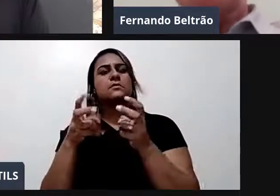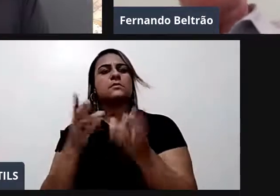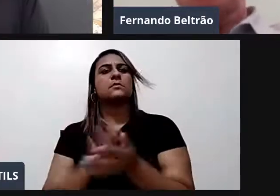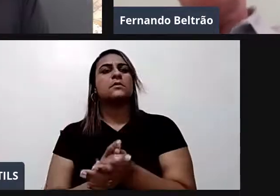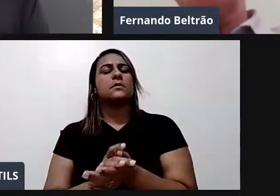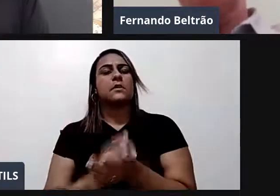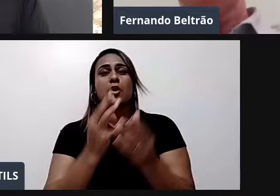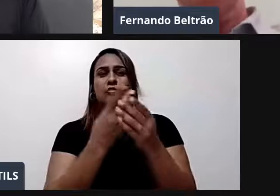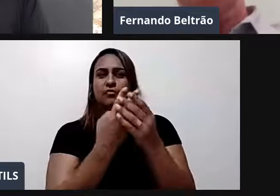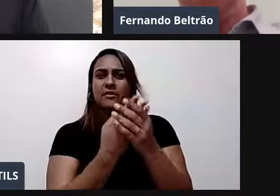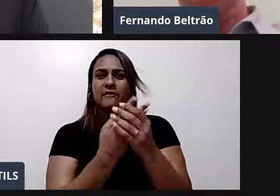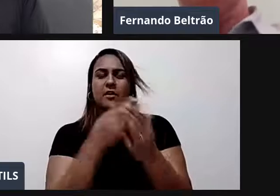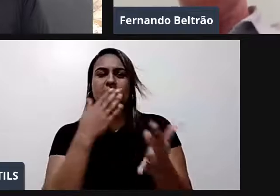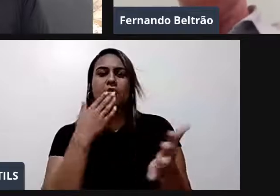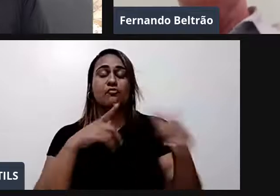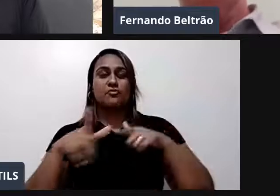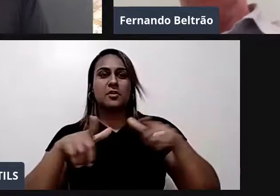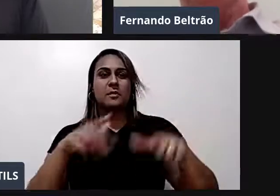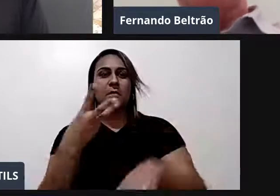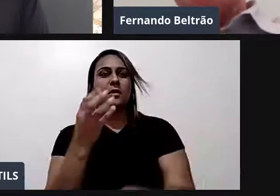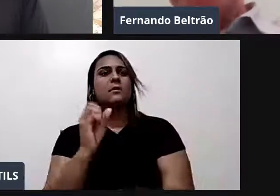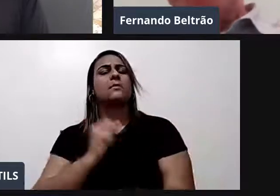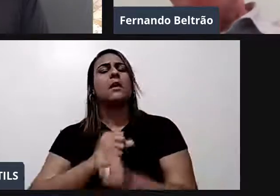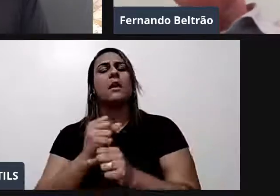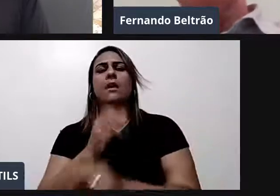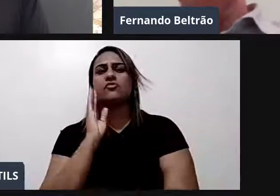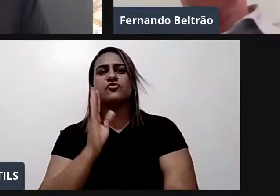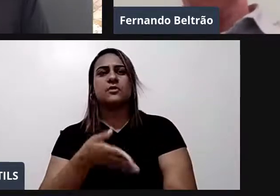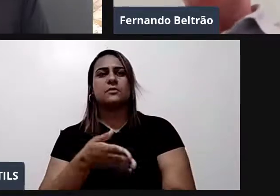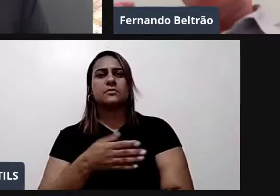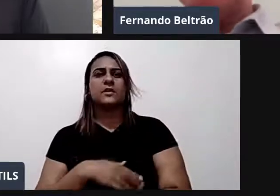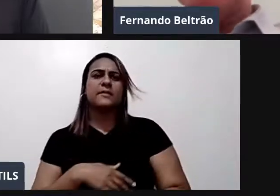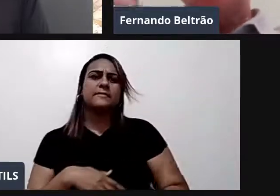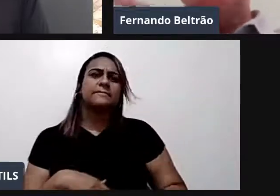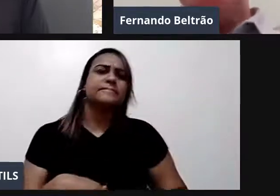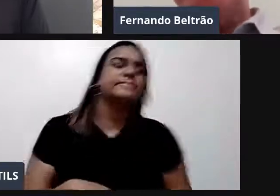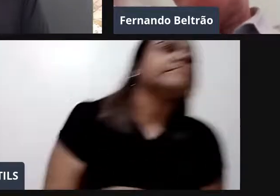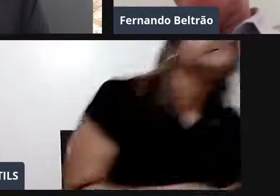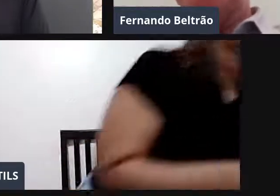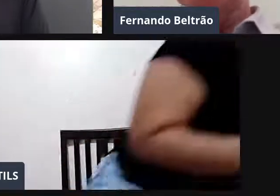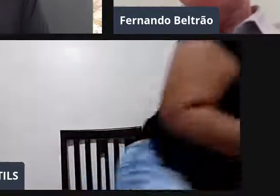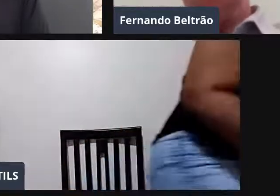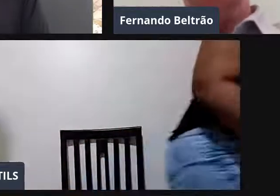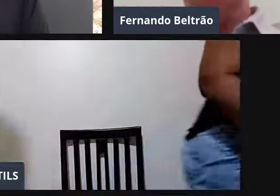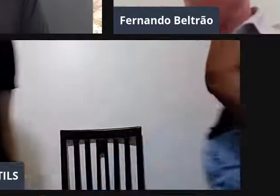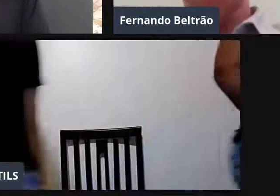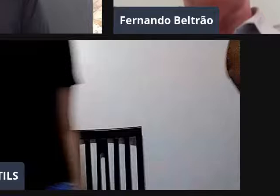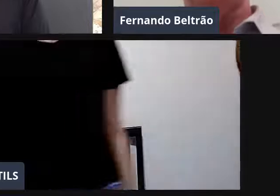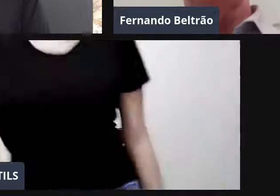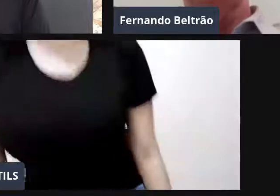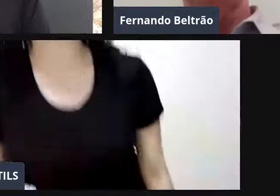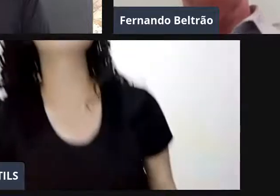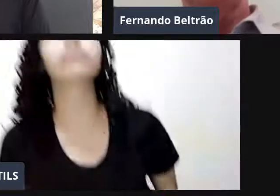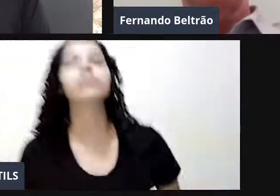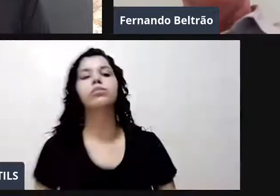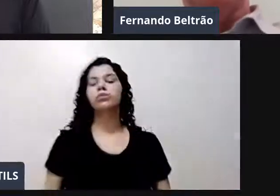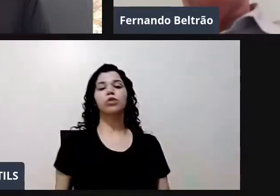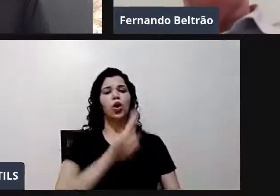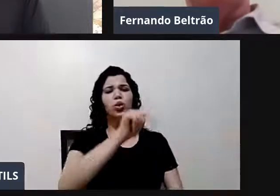faltei em dia de aula. Eu nunca cheguei atrasado. Eu perdi a minha mãe. Eu dei aula no dia seguinte. Eu tive